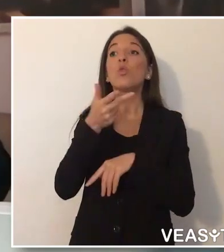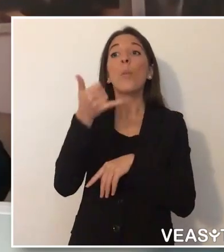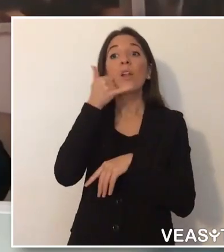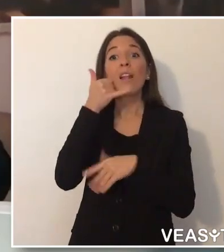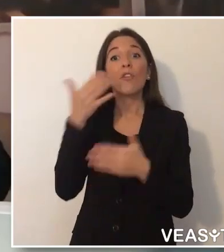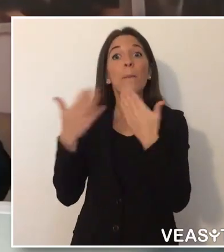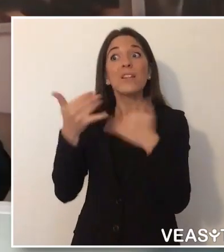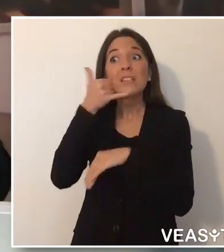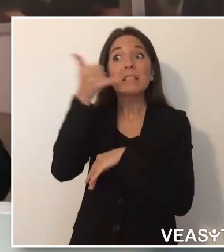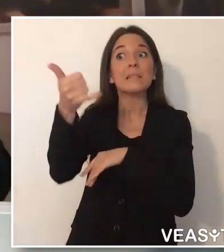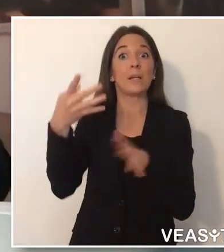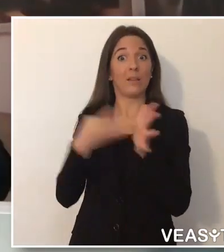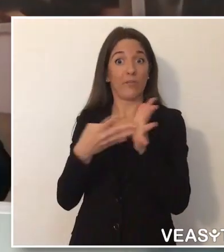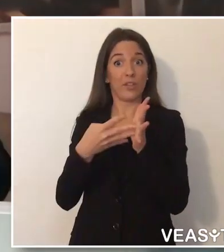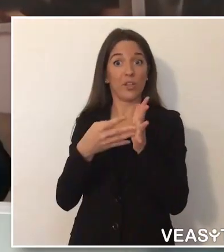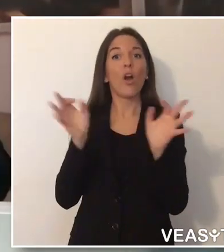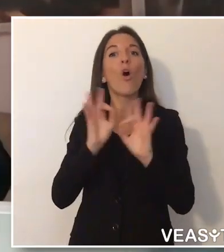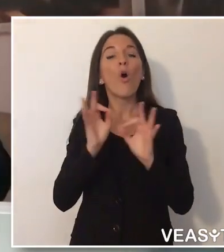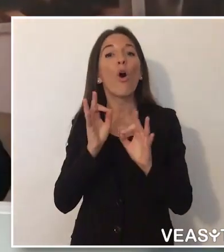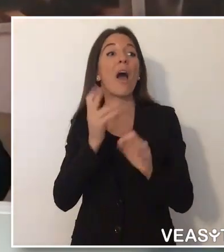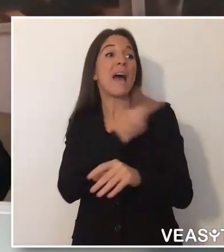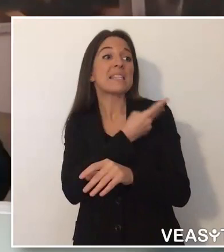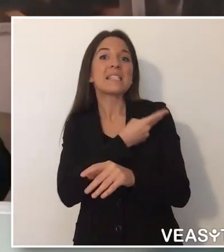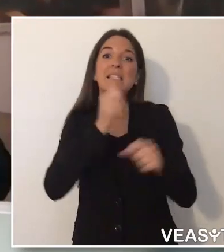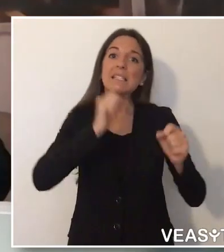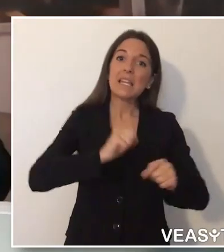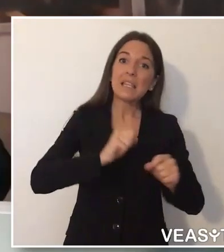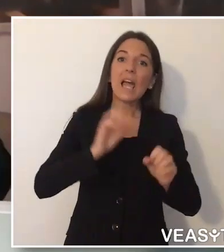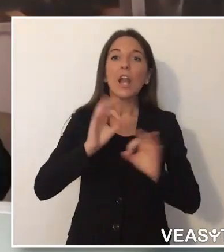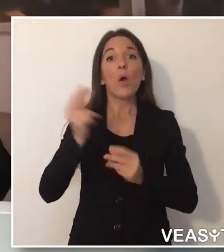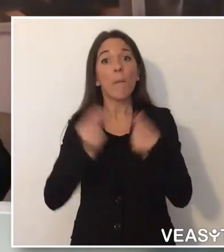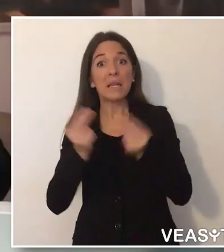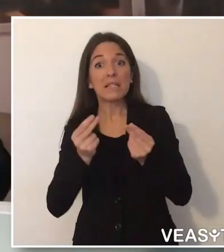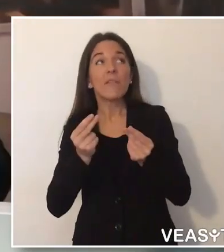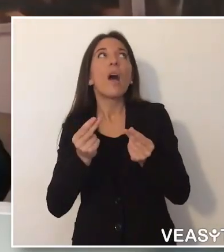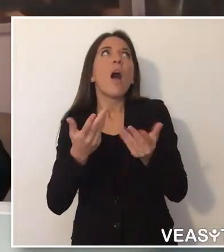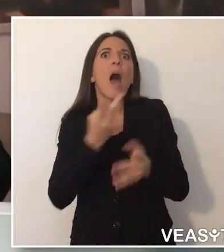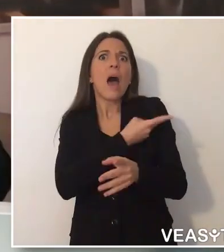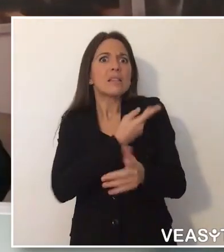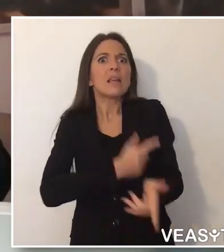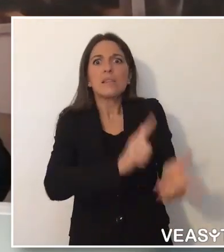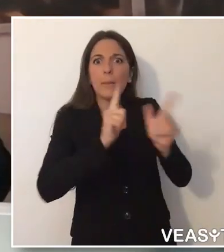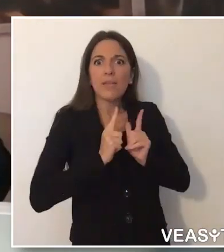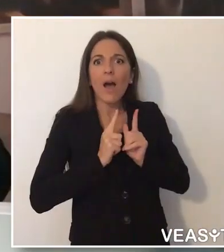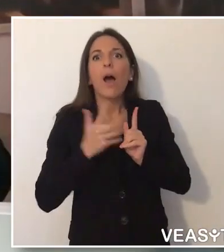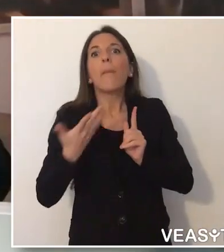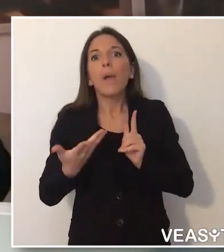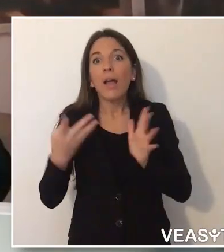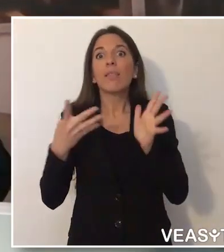informazioni e ai comunicati. E in particolare, come evidenziato, le difficoltà nel poter